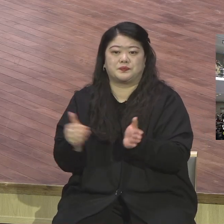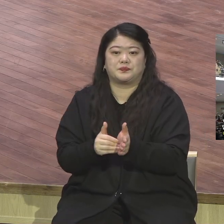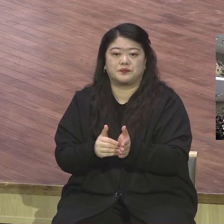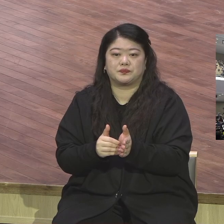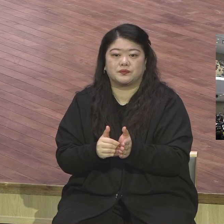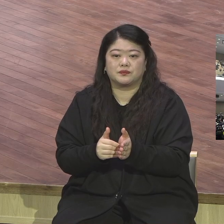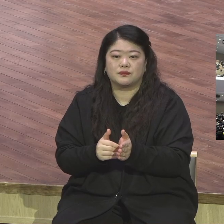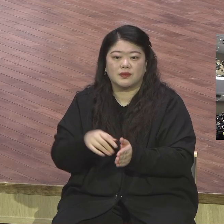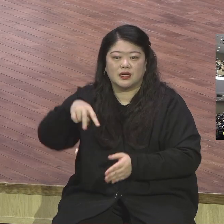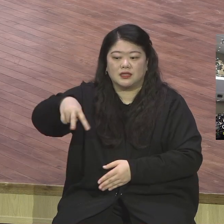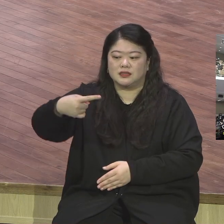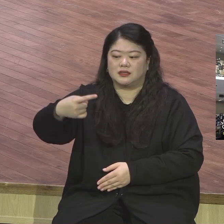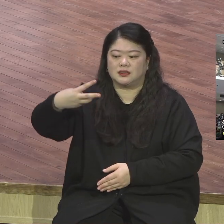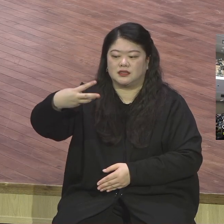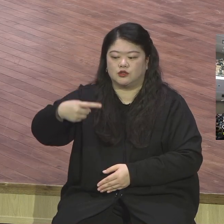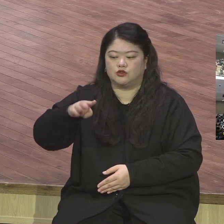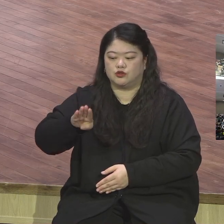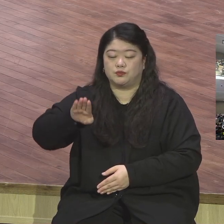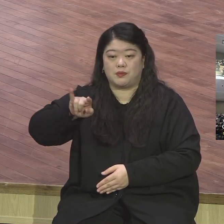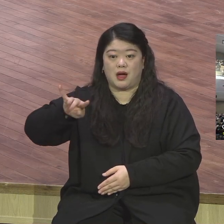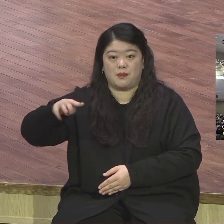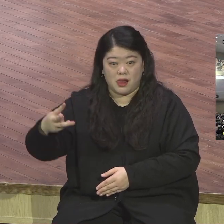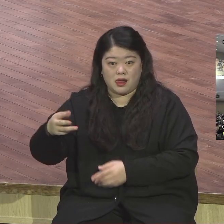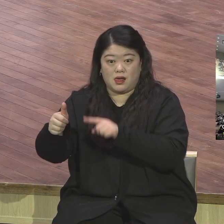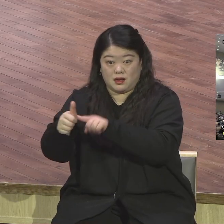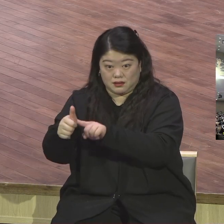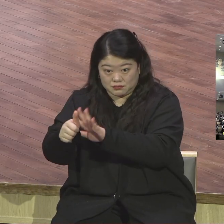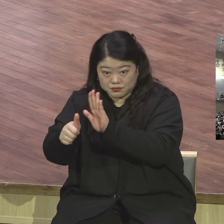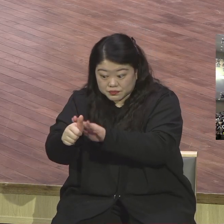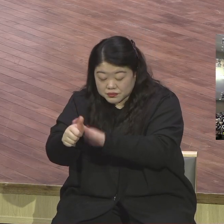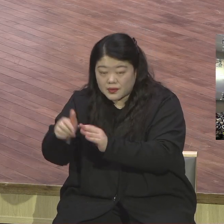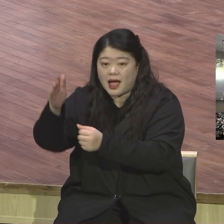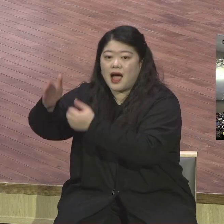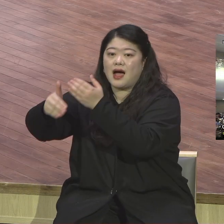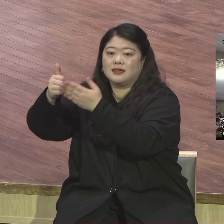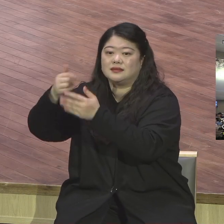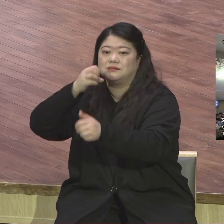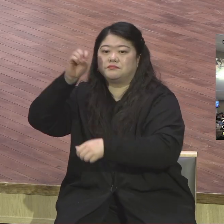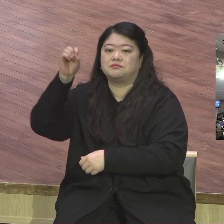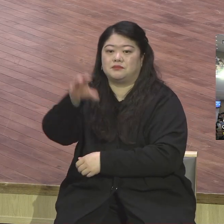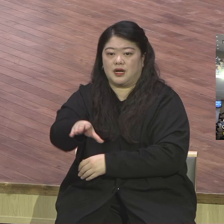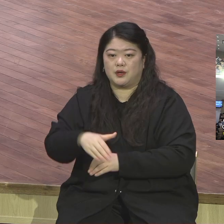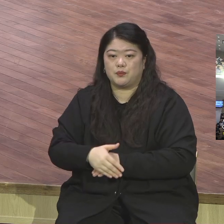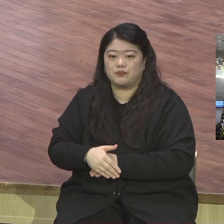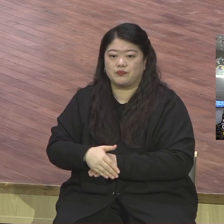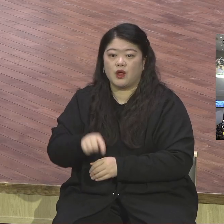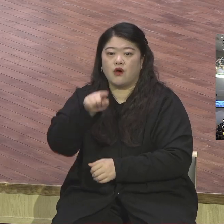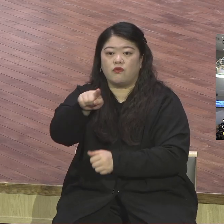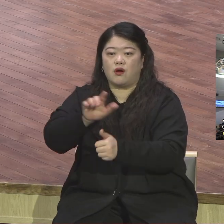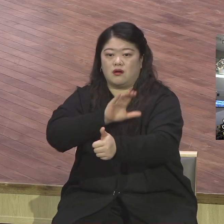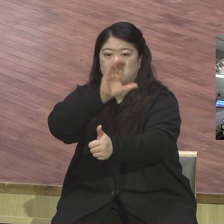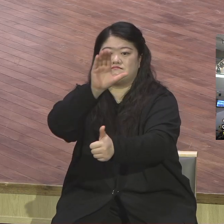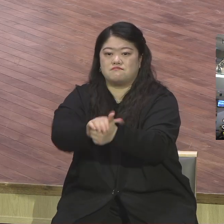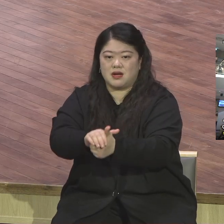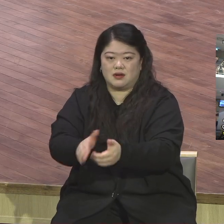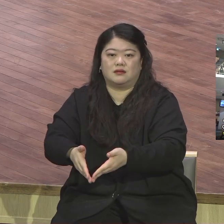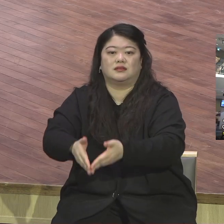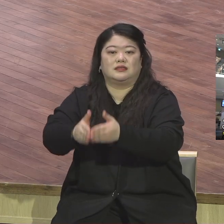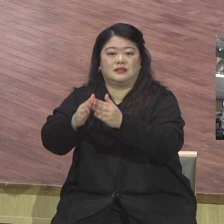내종 스루파벨아 여호와가 말하느라 그날에 내가 너를 세우고 너를 인장으로 삼으리니 이는 내가